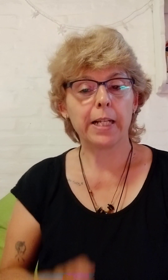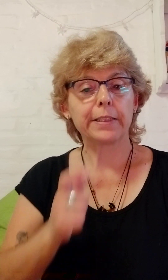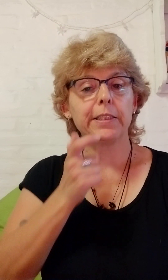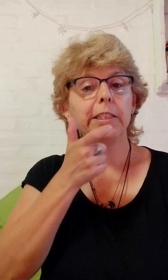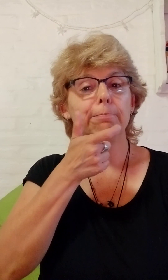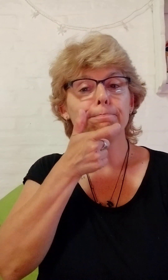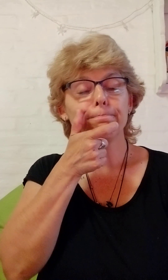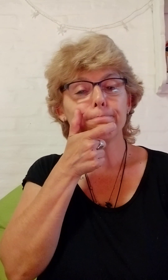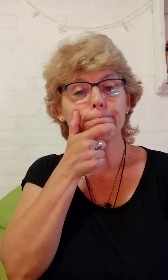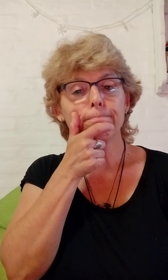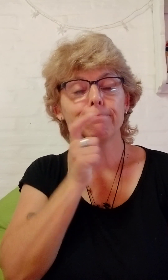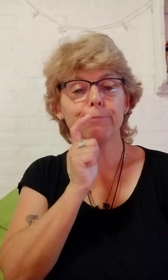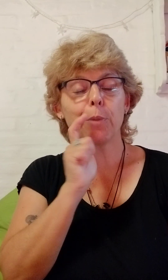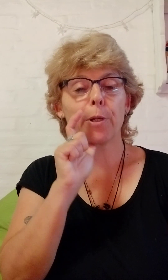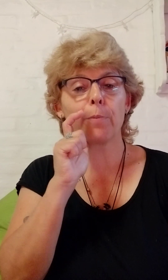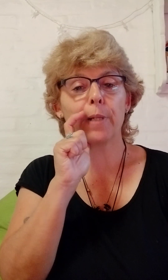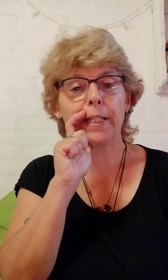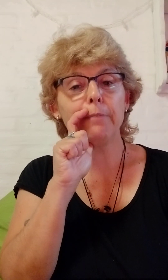Así. No, perdón. Ahí.